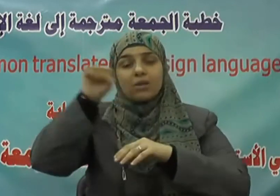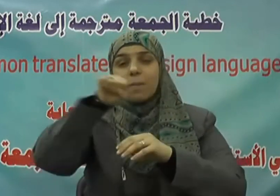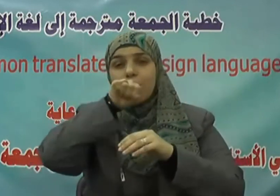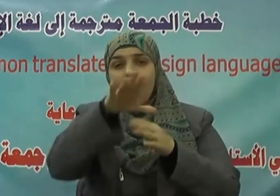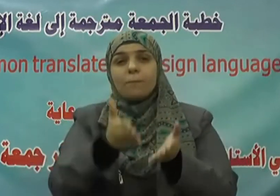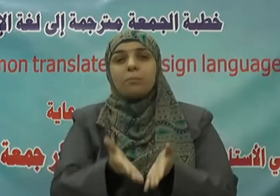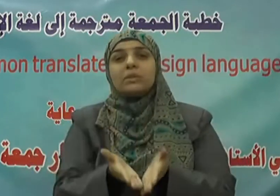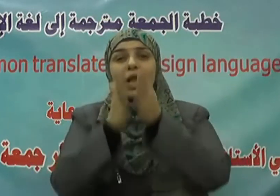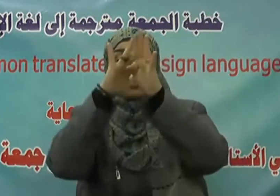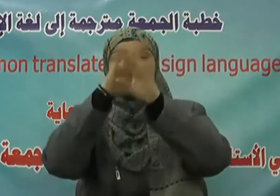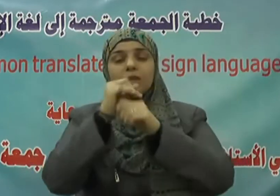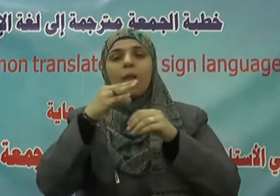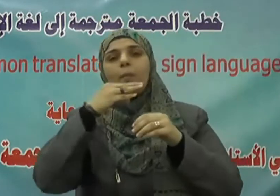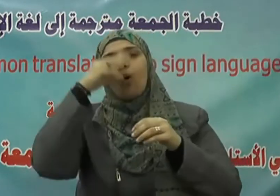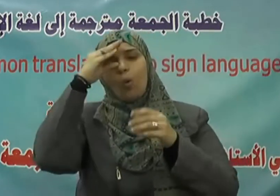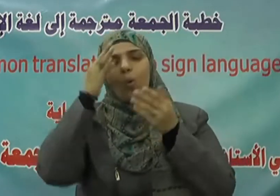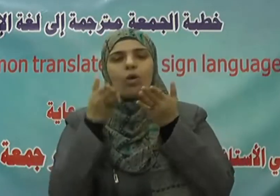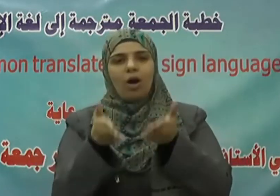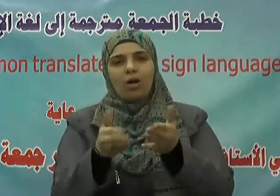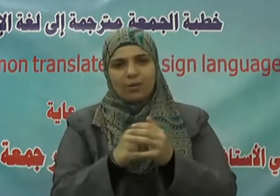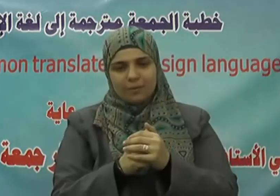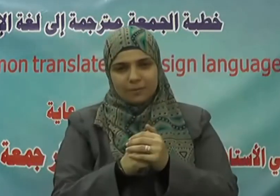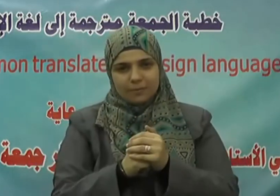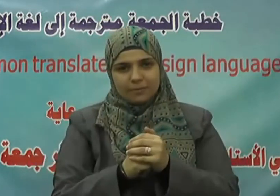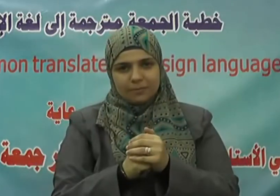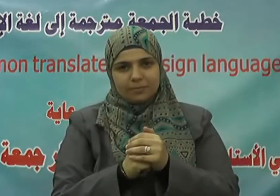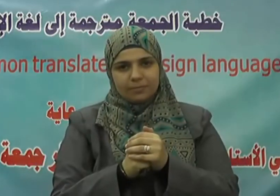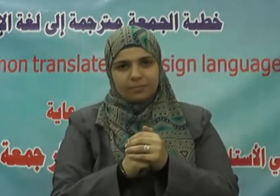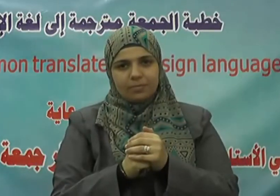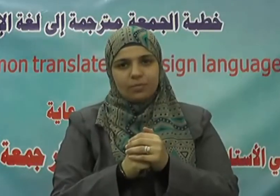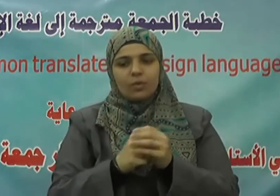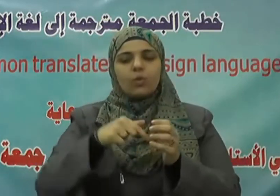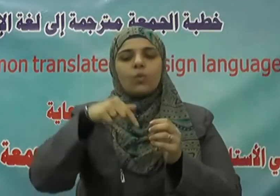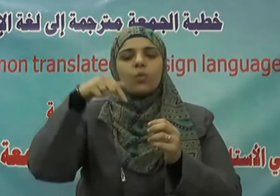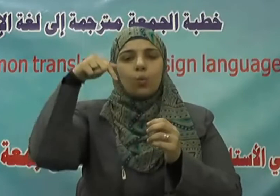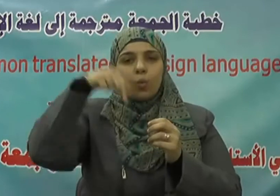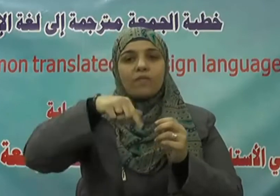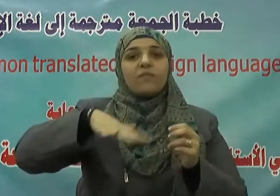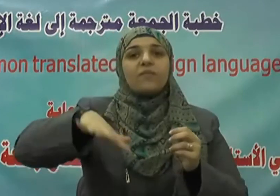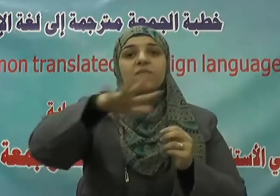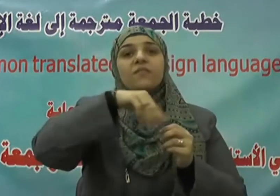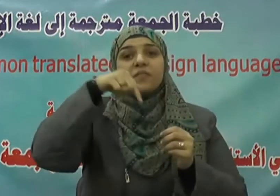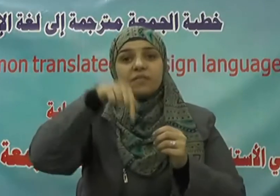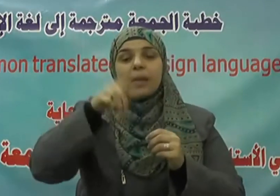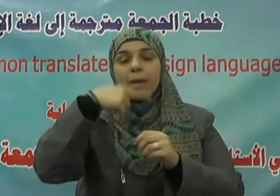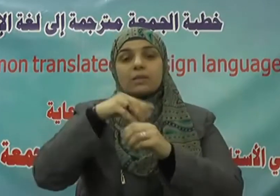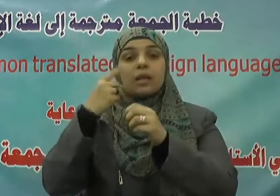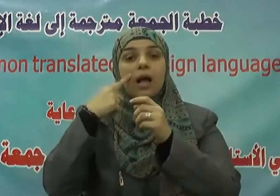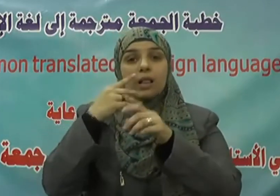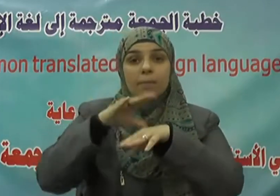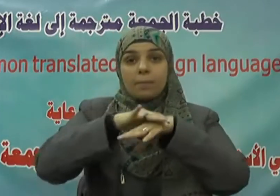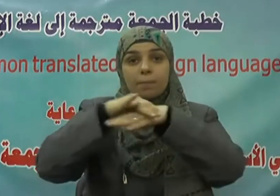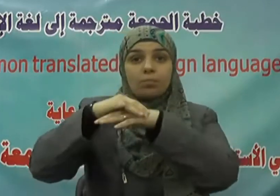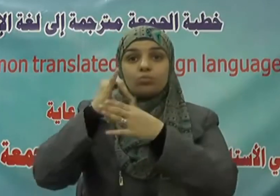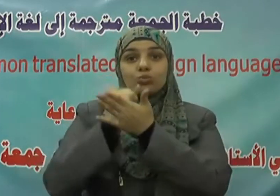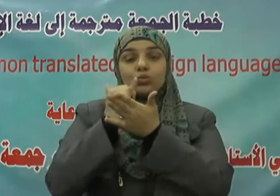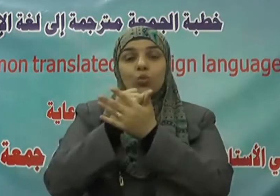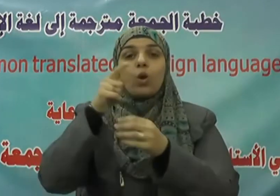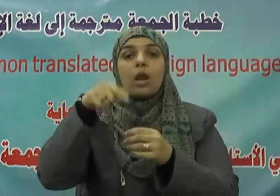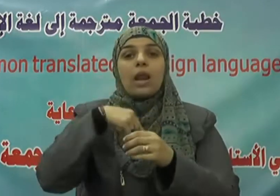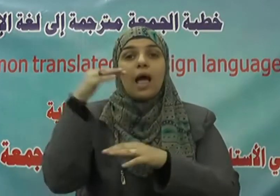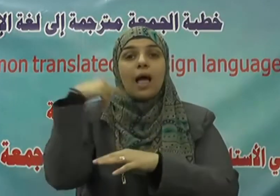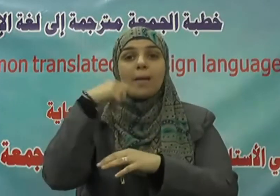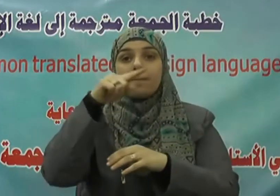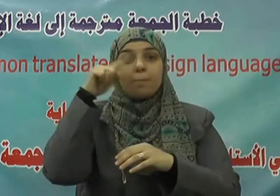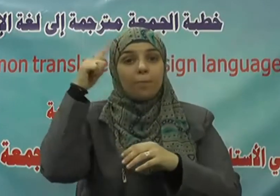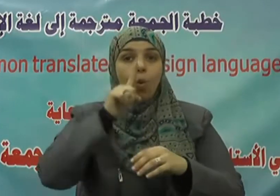وسلم القرآن وفي توجيه السيدة عائشة رضي الله عنها لسائلها